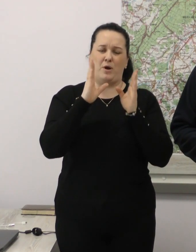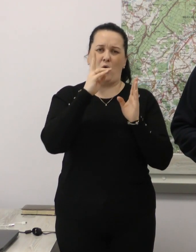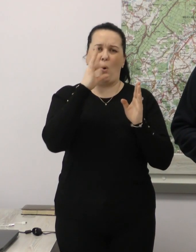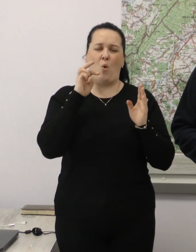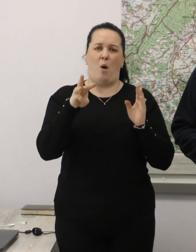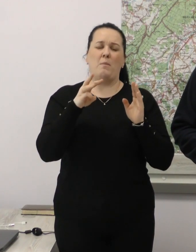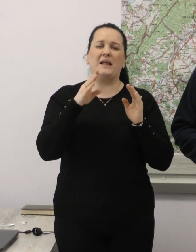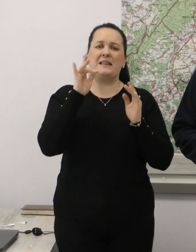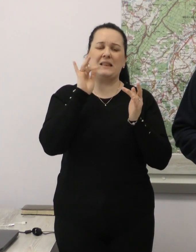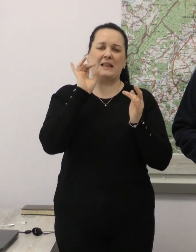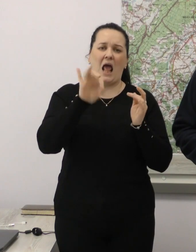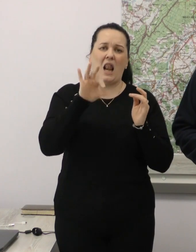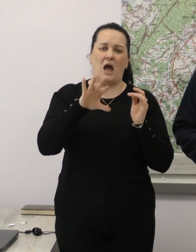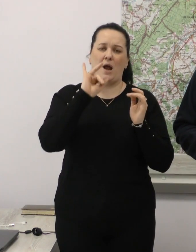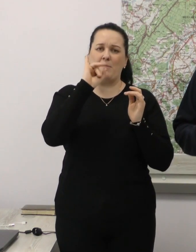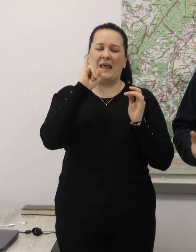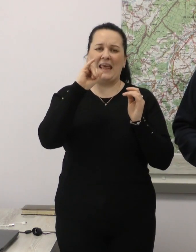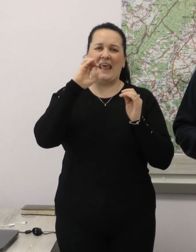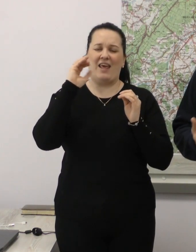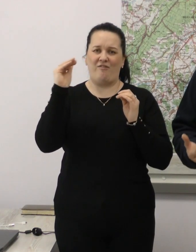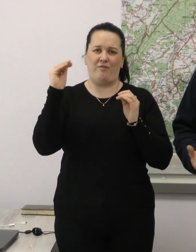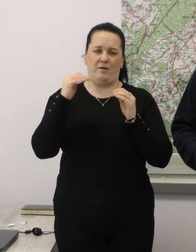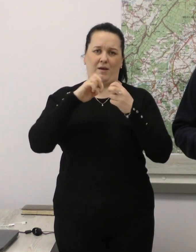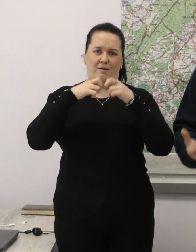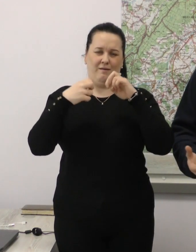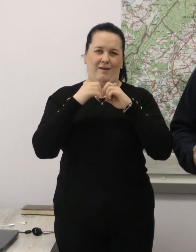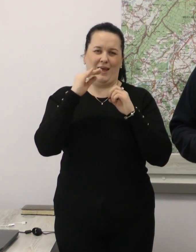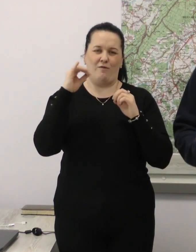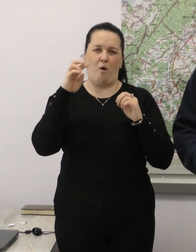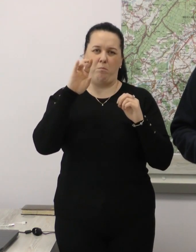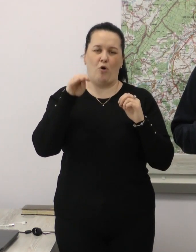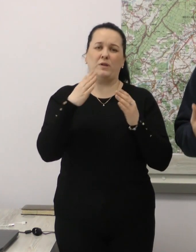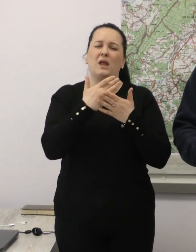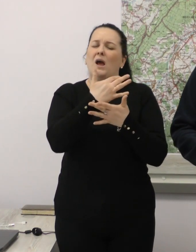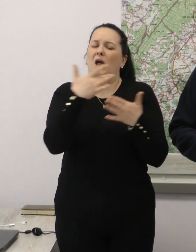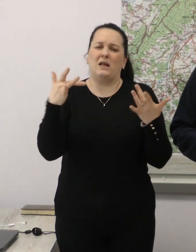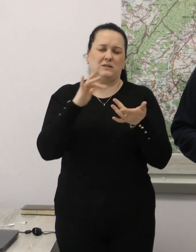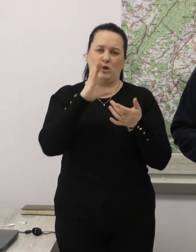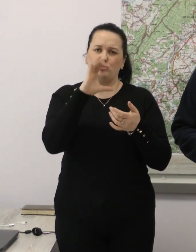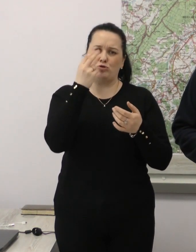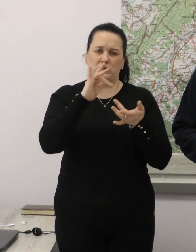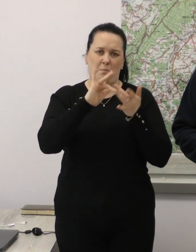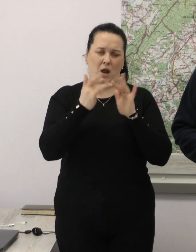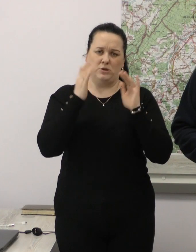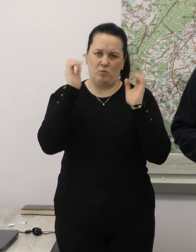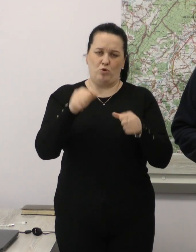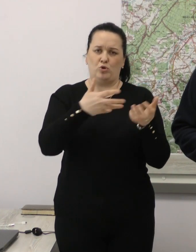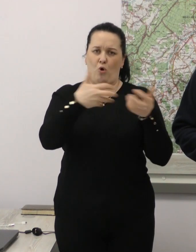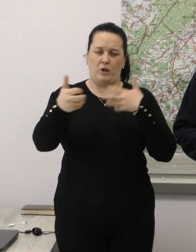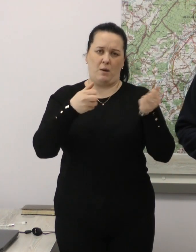.com, Telegram і Finform bot. Тобто є сьогодні всі можливі соціальні мережі, де можна отримати допомогу.